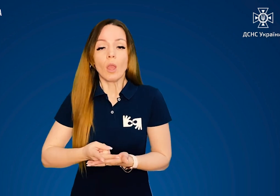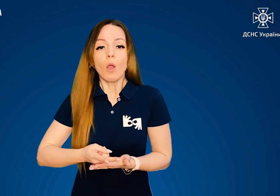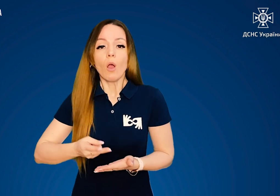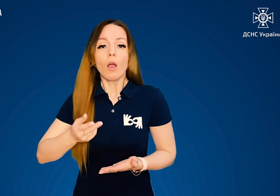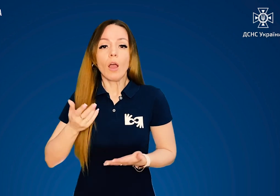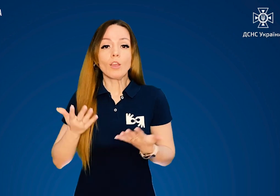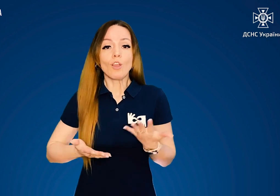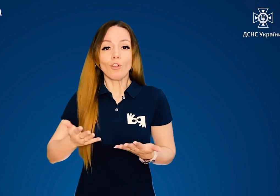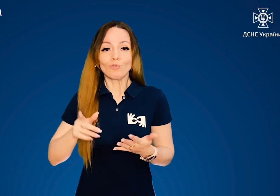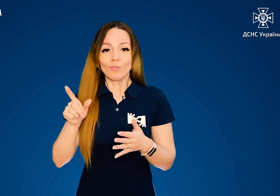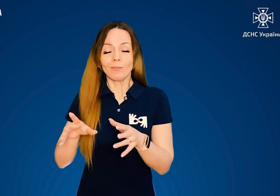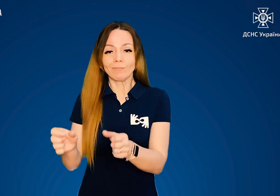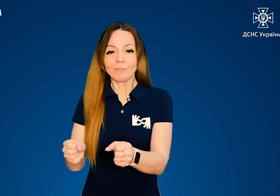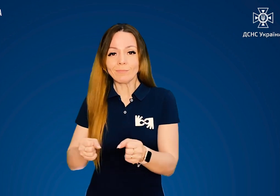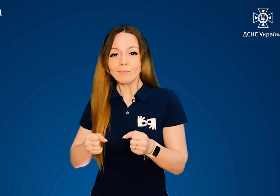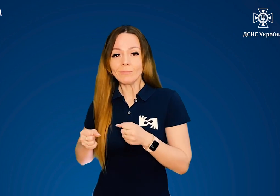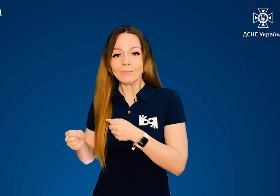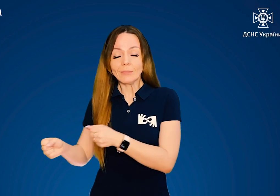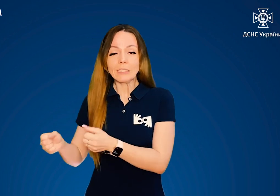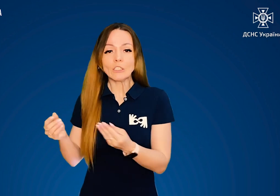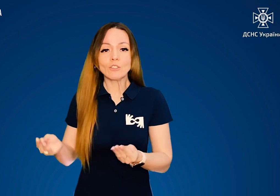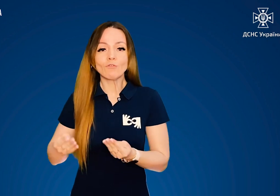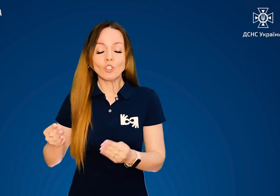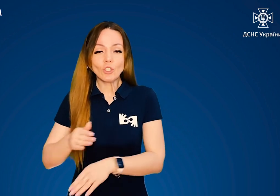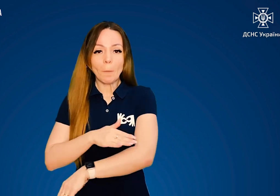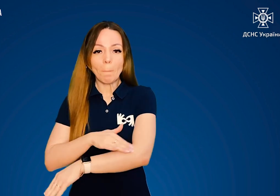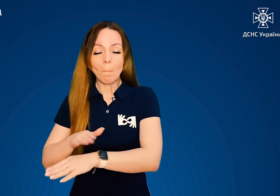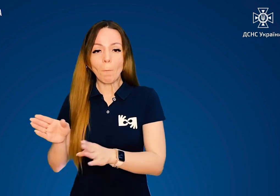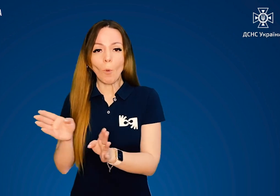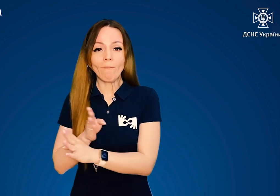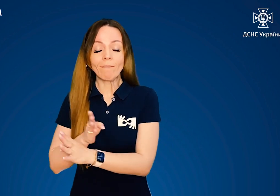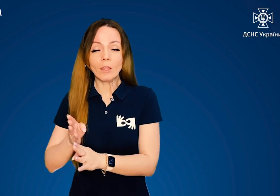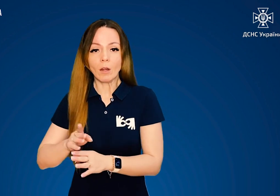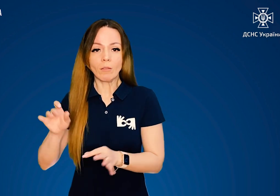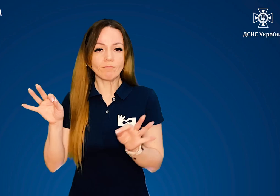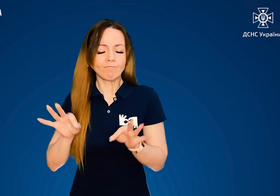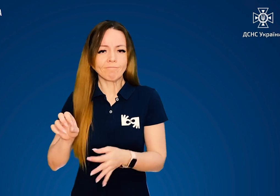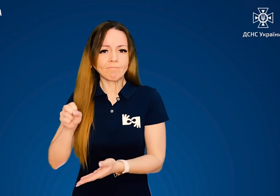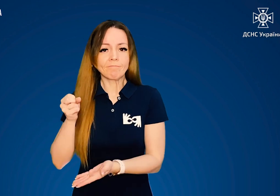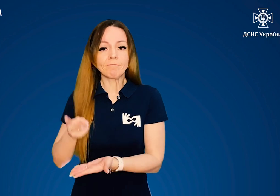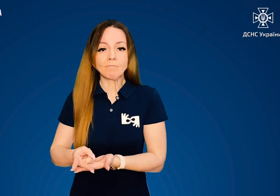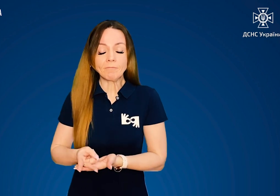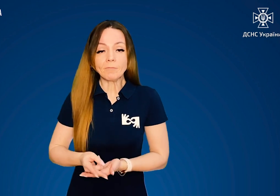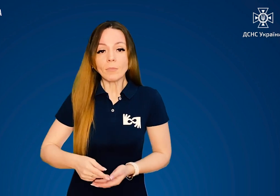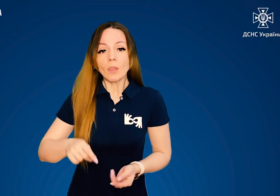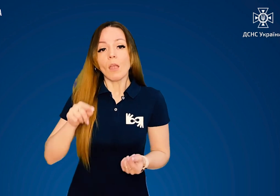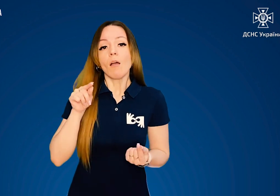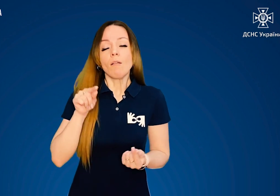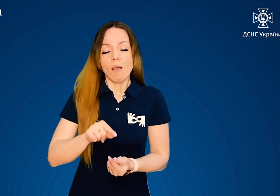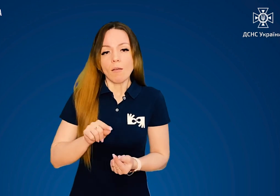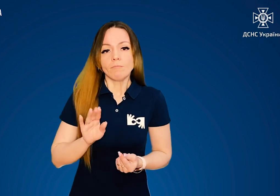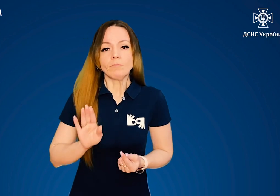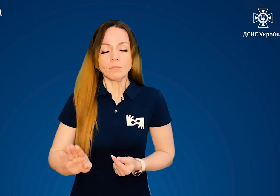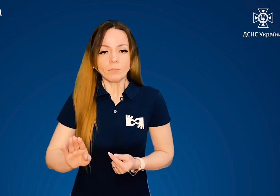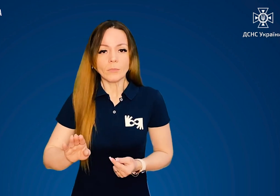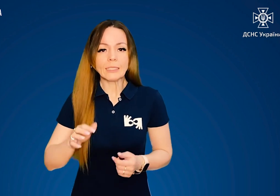що повертається відразу, якщо постраждалого винести на свіже повітря. Характерними ознаками